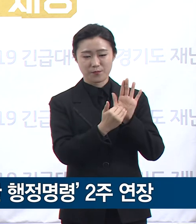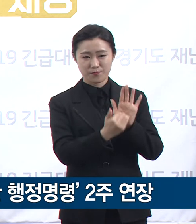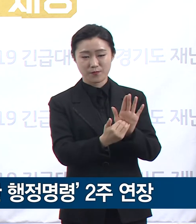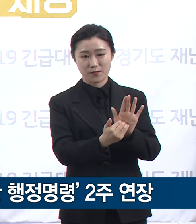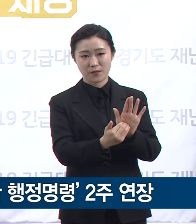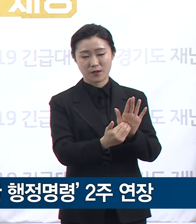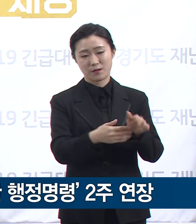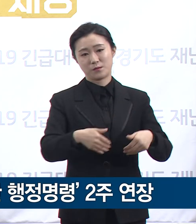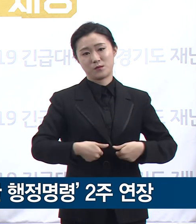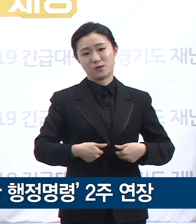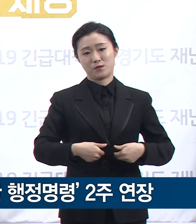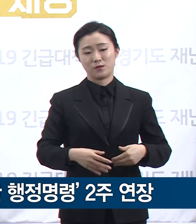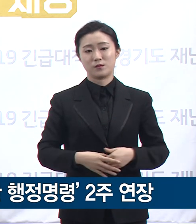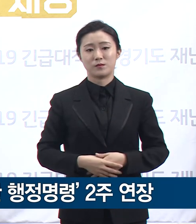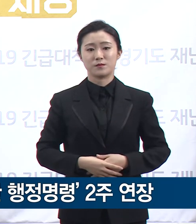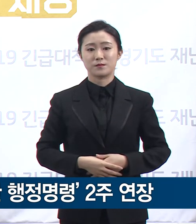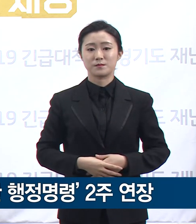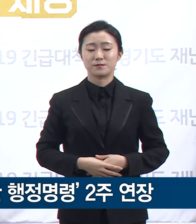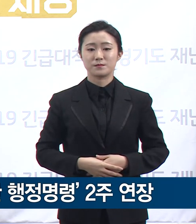할 필요성이 있습니다.